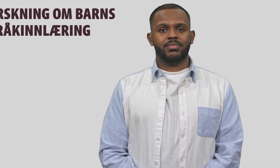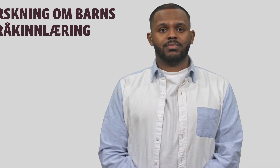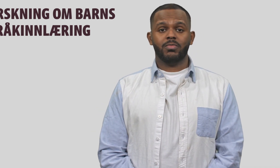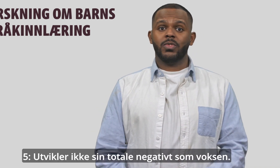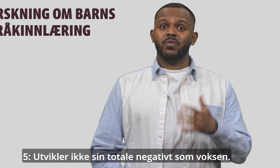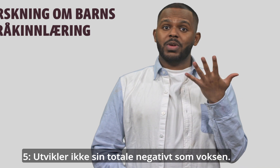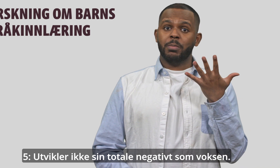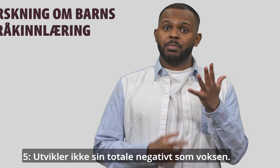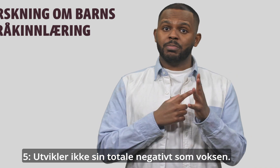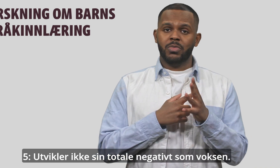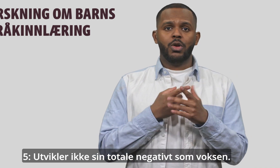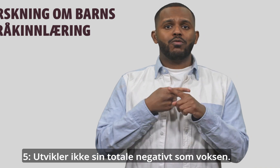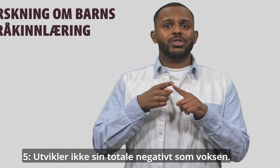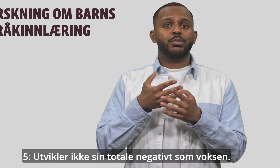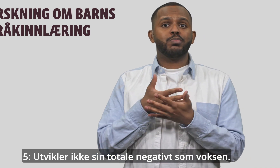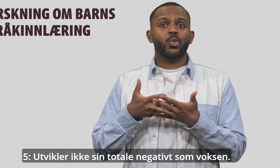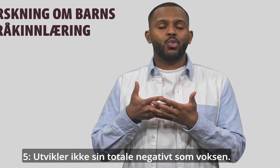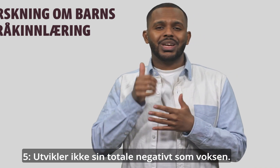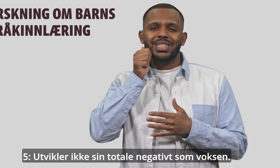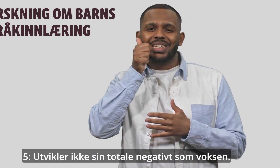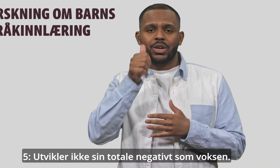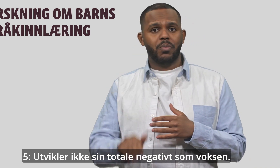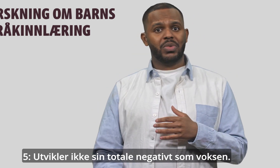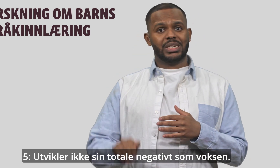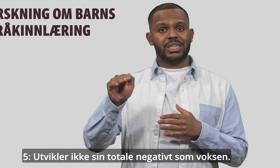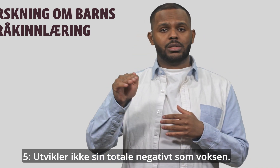5. Utvikler ikke sin totale negativ som voksen.